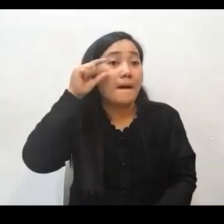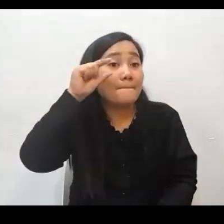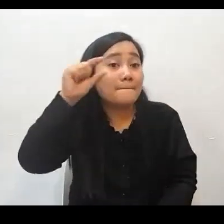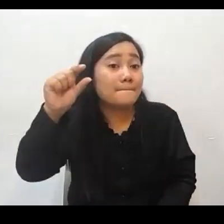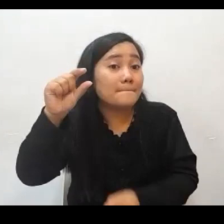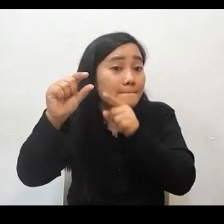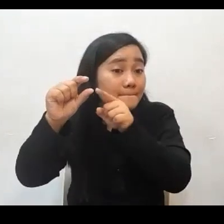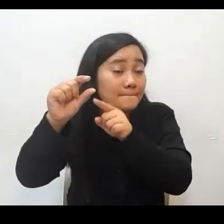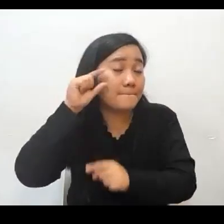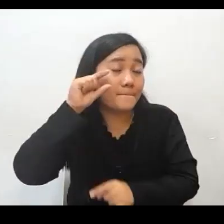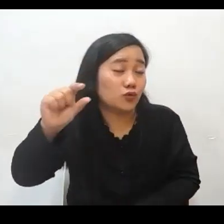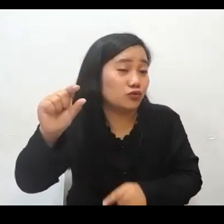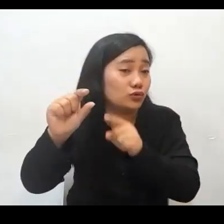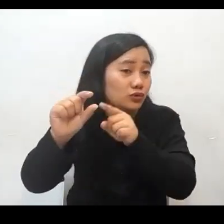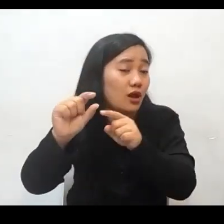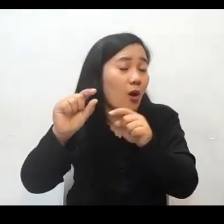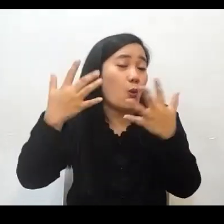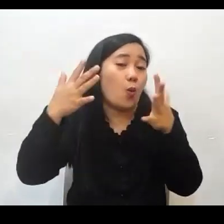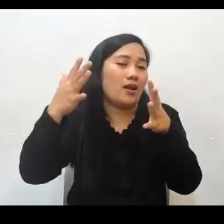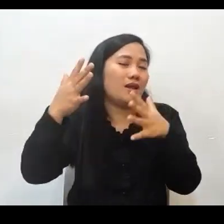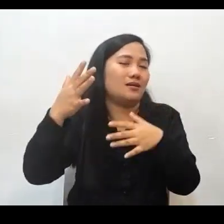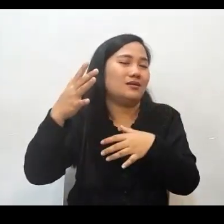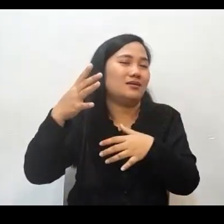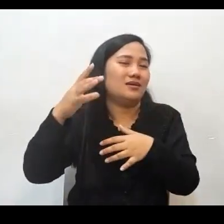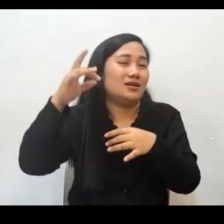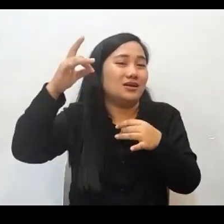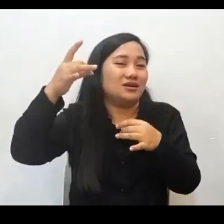sapagkat yung buwan wala siyang ilaw mula sa kanyang sarili